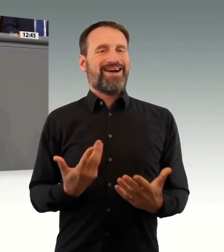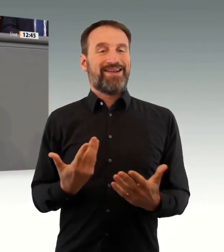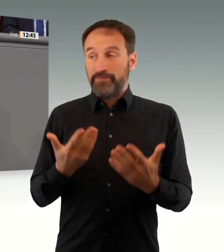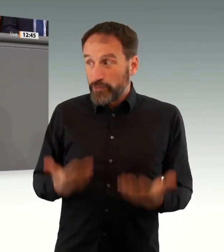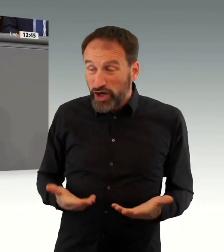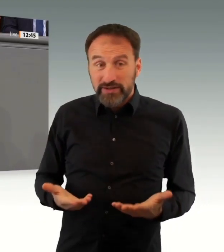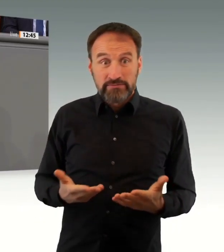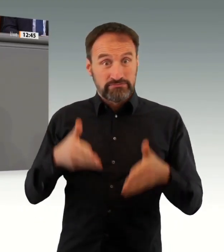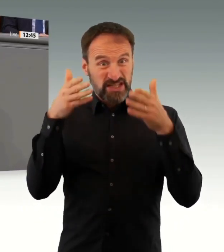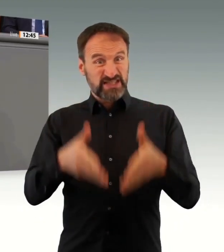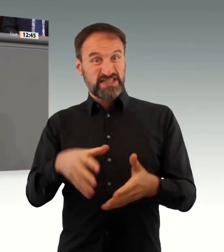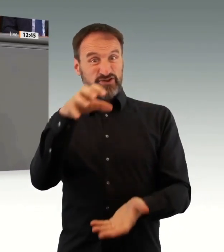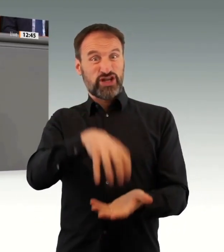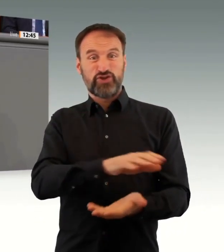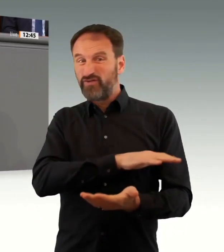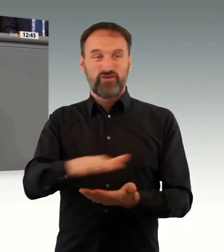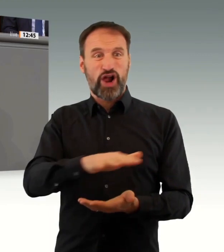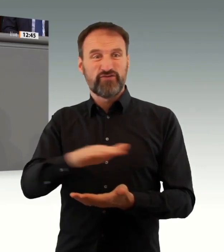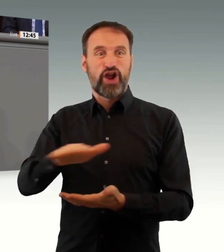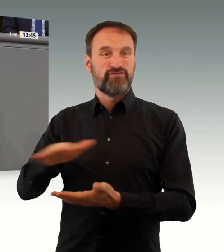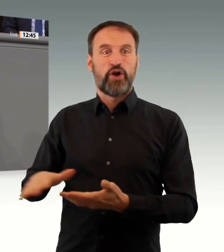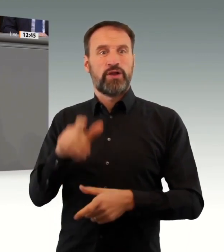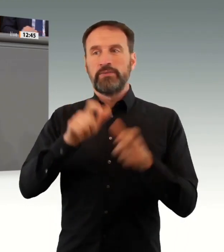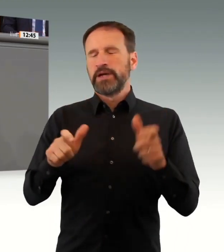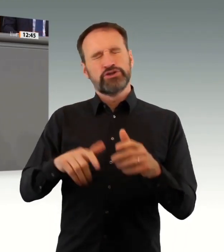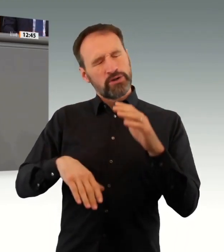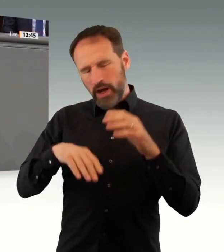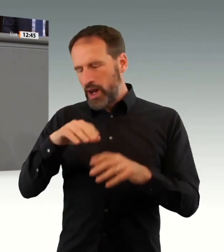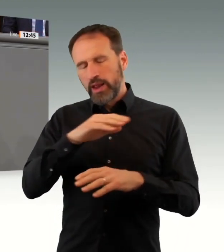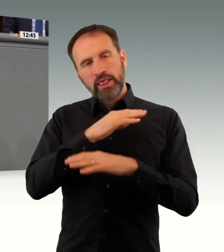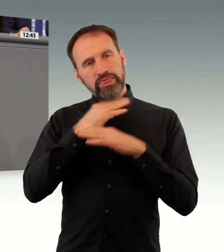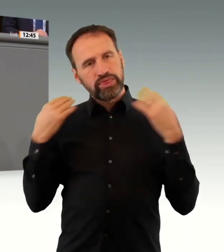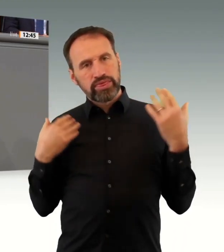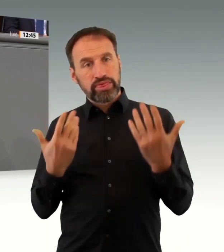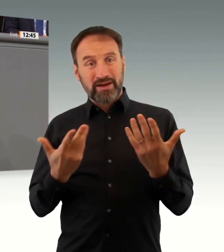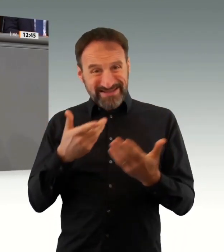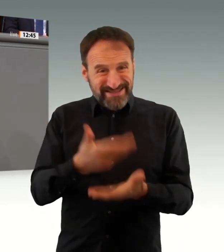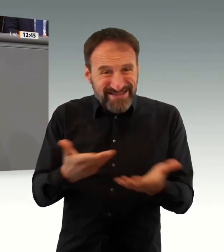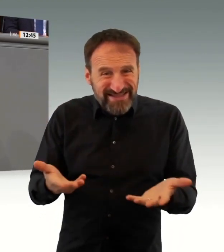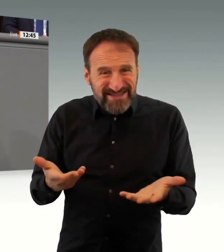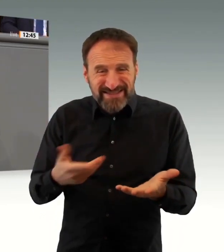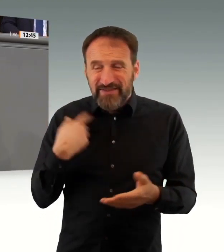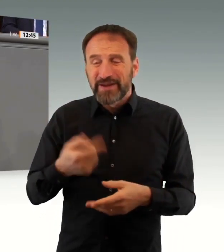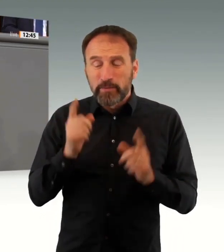dafür, dass Gesundheitsfachkräfte, Ärzte, Rettungssanitäter,